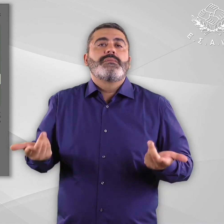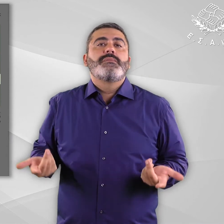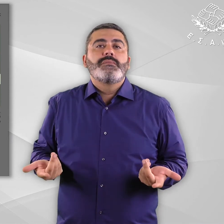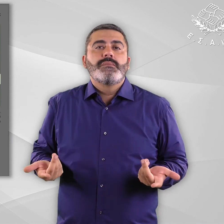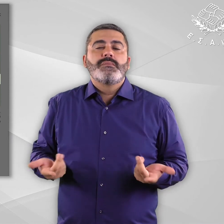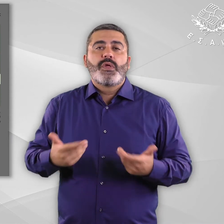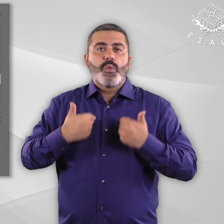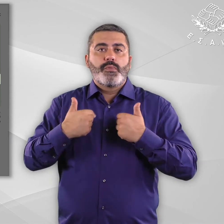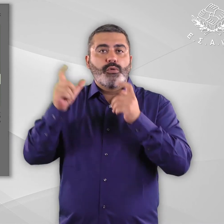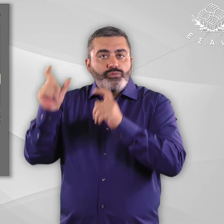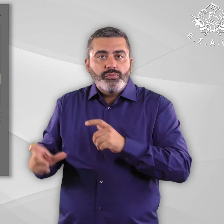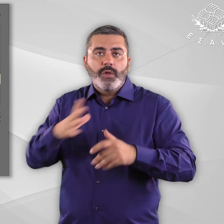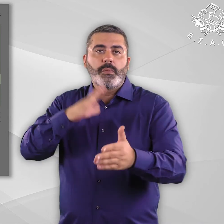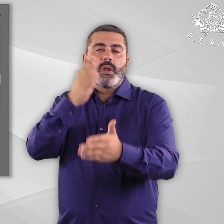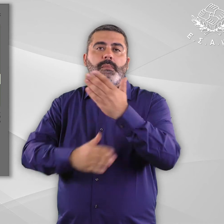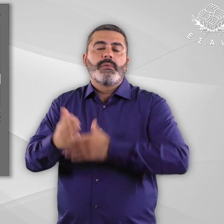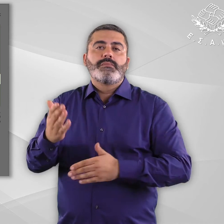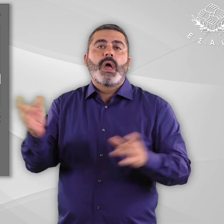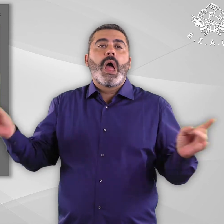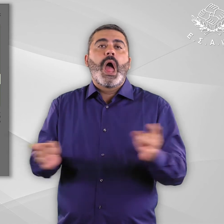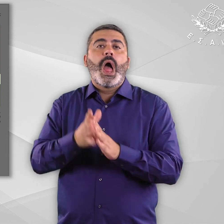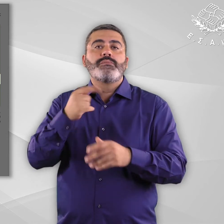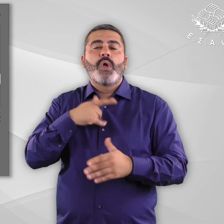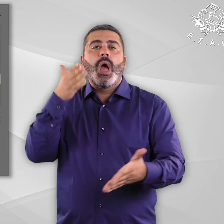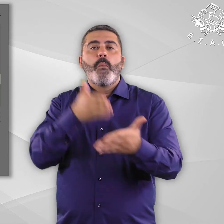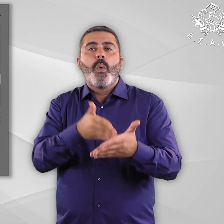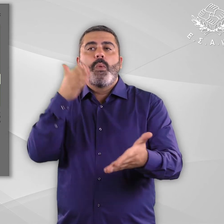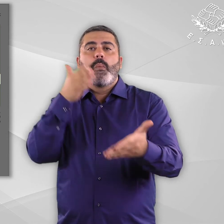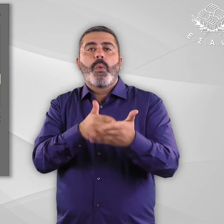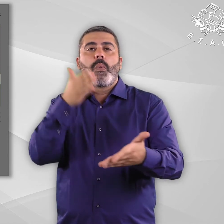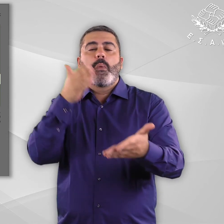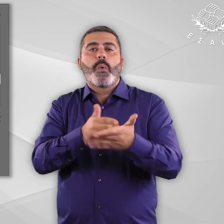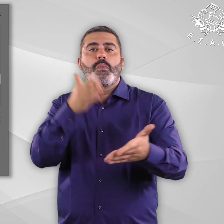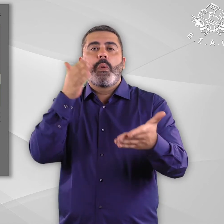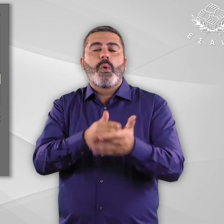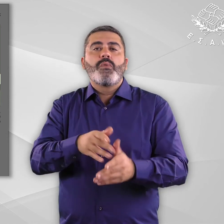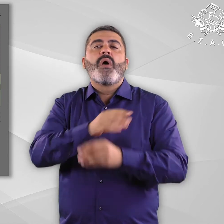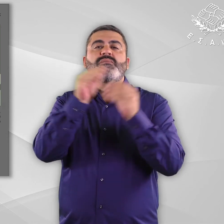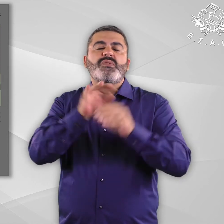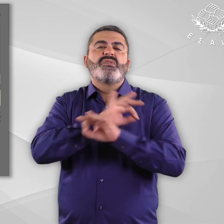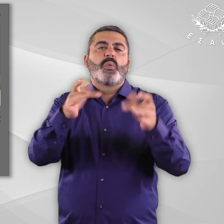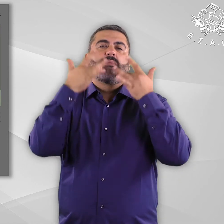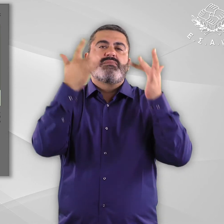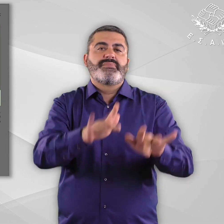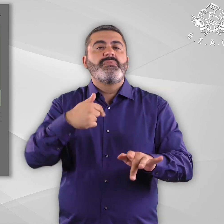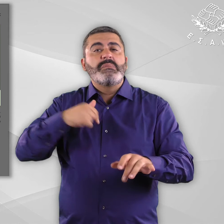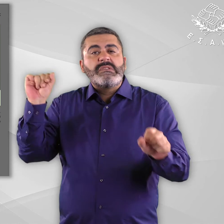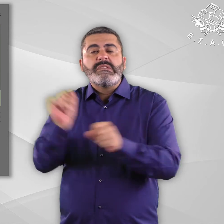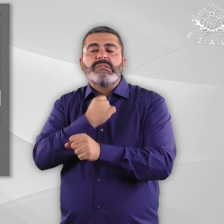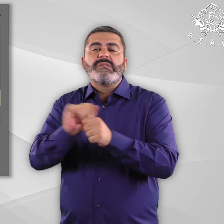εμένα στέκονταν στα εμπόδια που υψώνονται μπροστά τους, θα τα είχαν παρατήσει από την πρώτη στιγμή. Γιώργος Χριστάκης, ιδρυτής